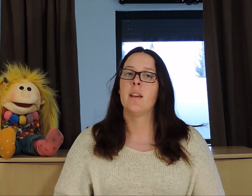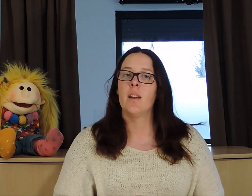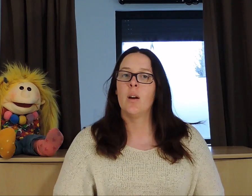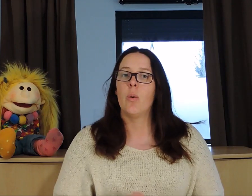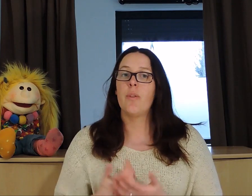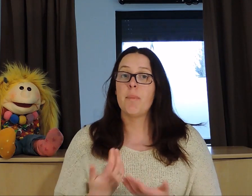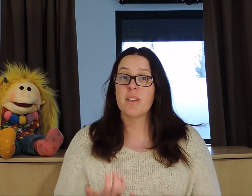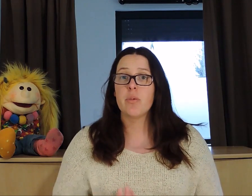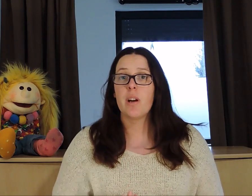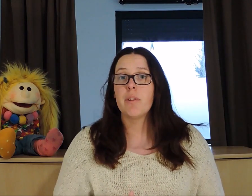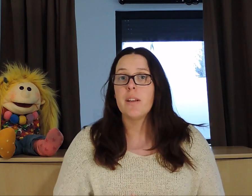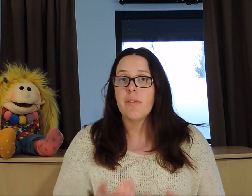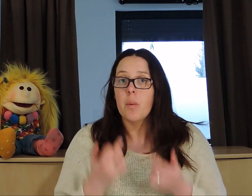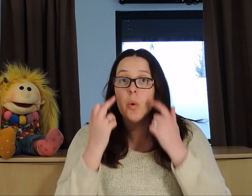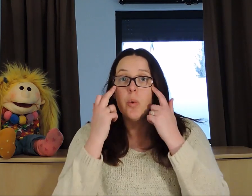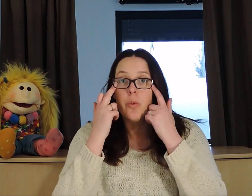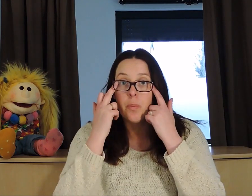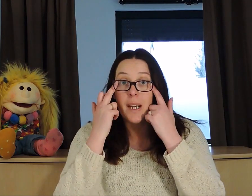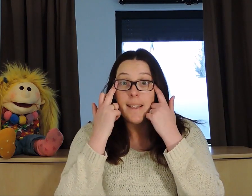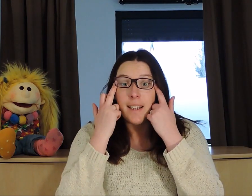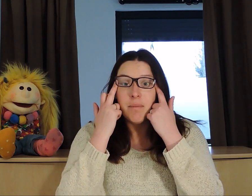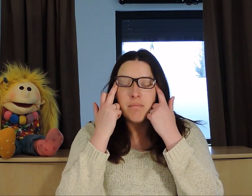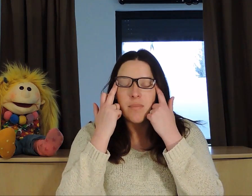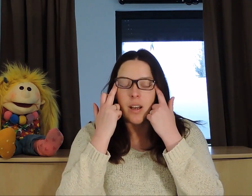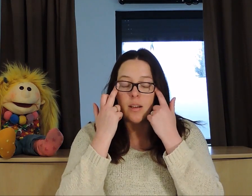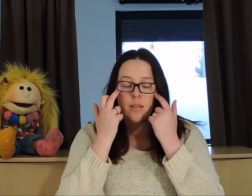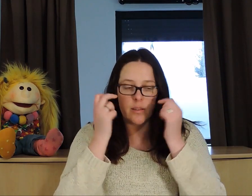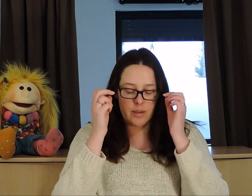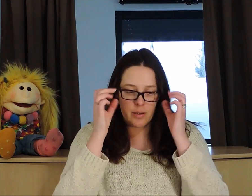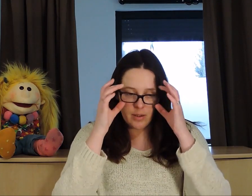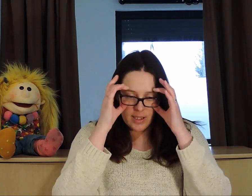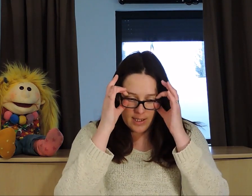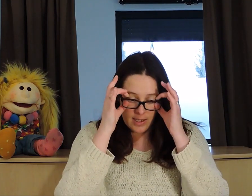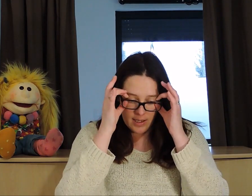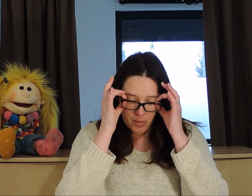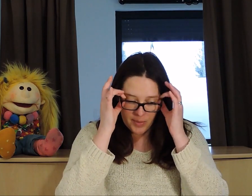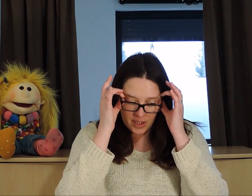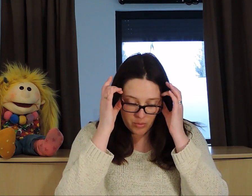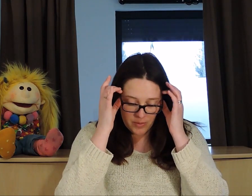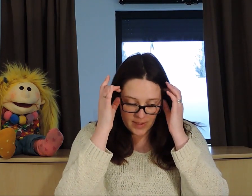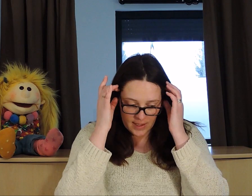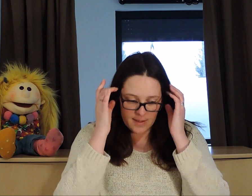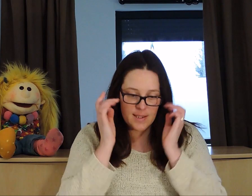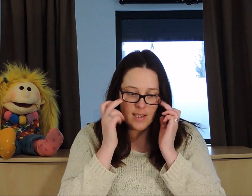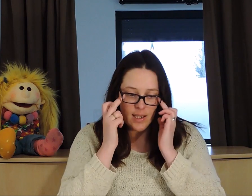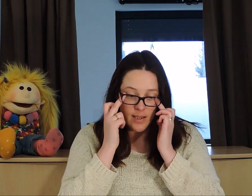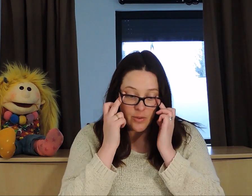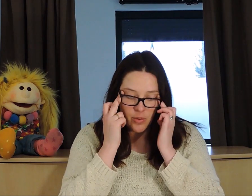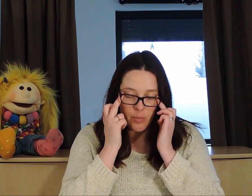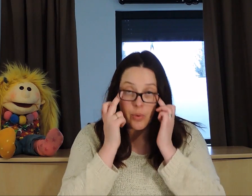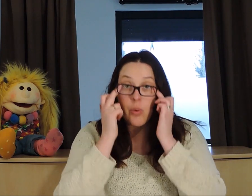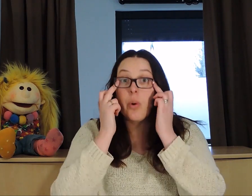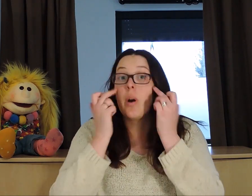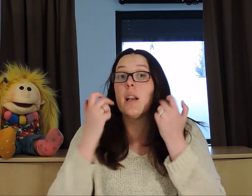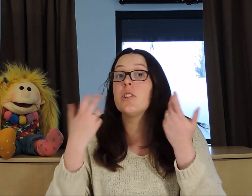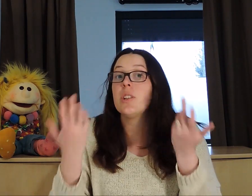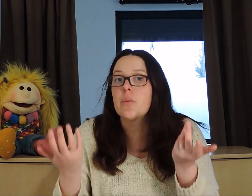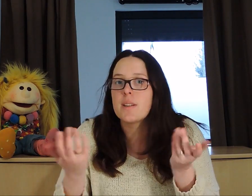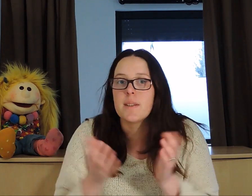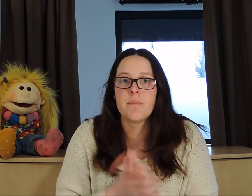on va bien sûr avoir les fameux yeux bridés, les paupières toutes fines ici et les yeux un peu à la chinoise.